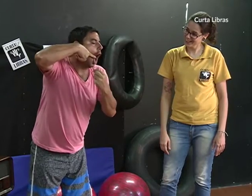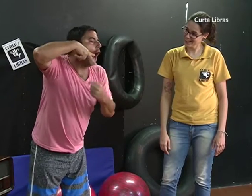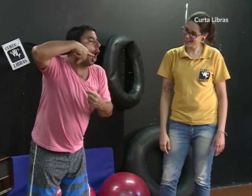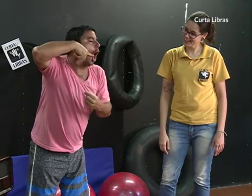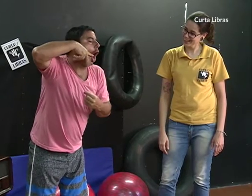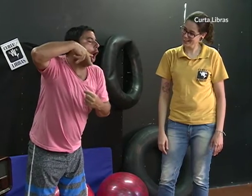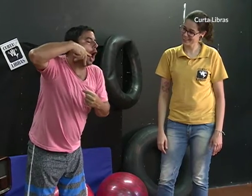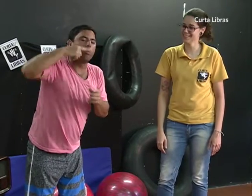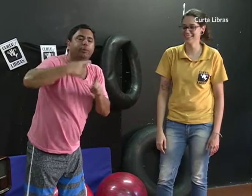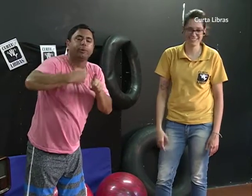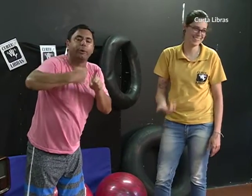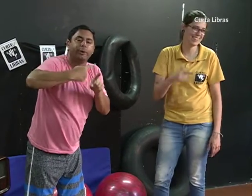bochechas dela.